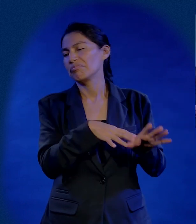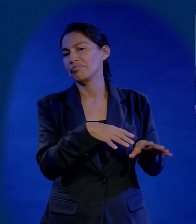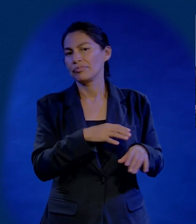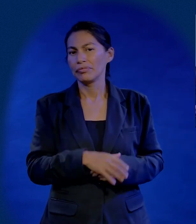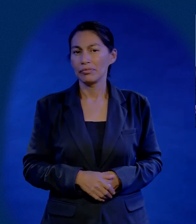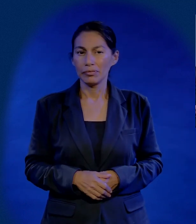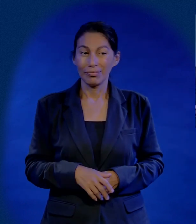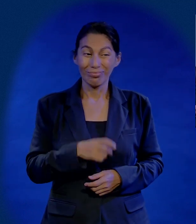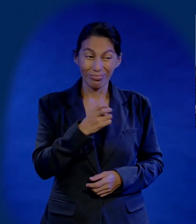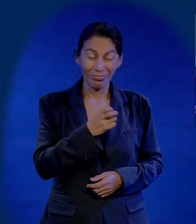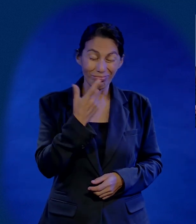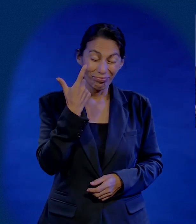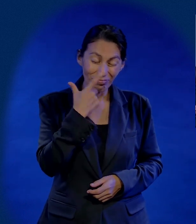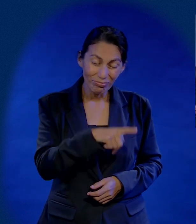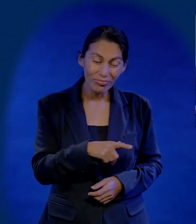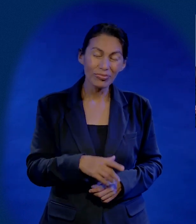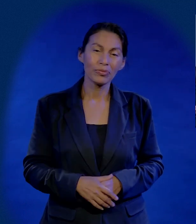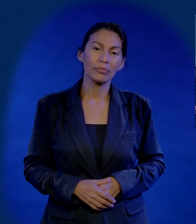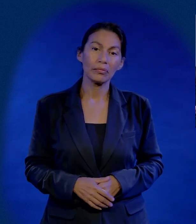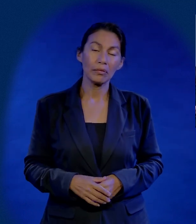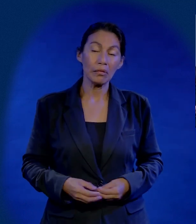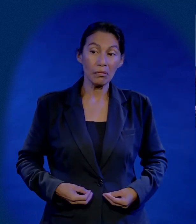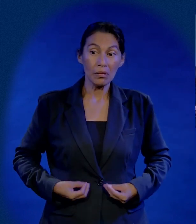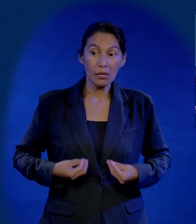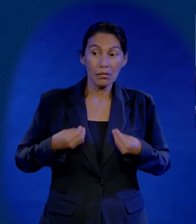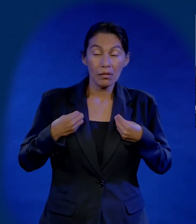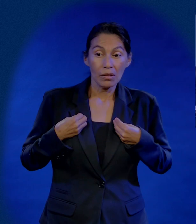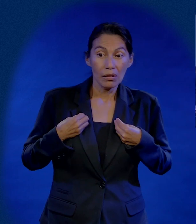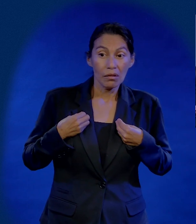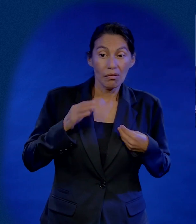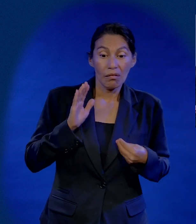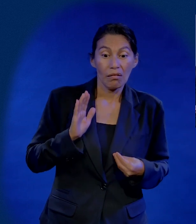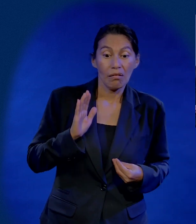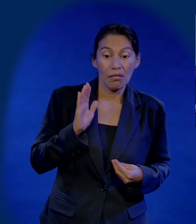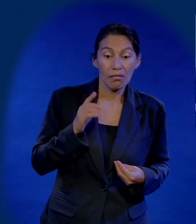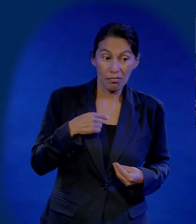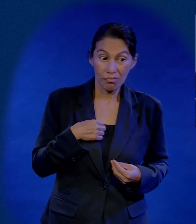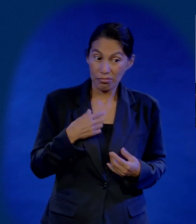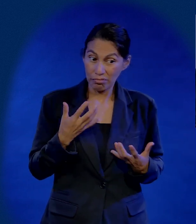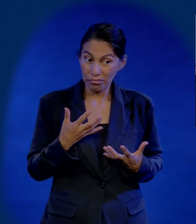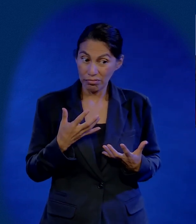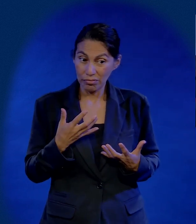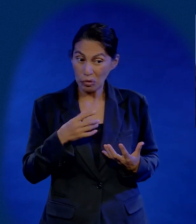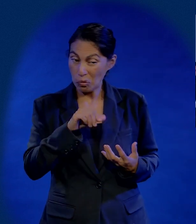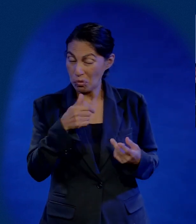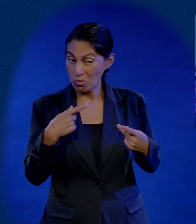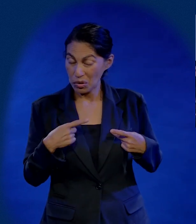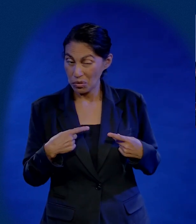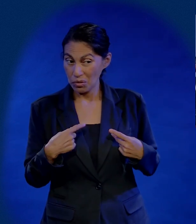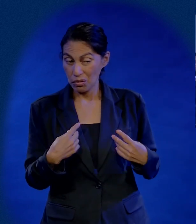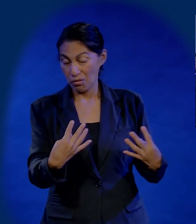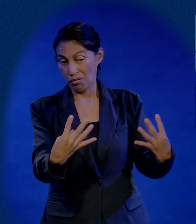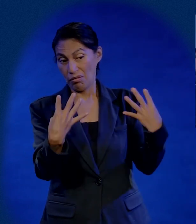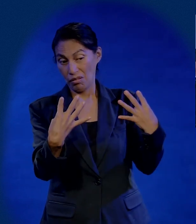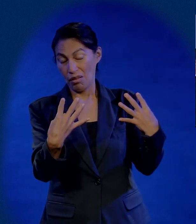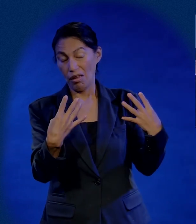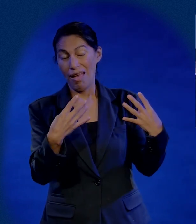aquí. Después se olvidó de mí otra vez. ¿Qué feo es eso? Vivir aparentando lo que no somos para